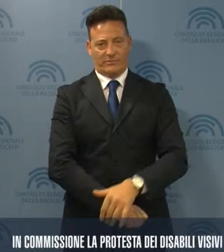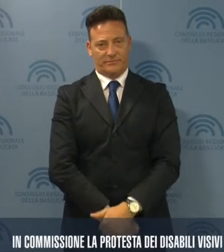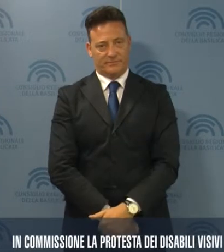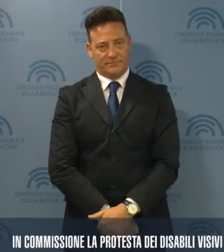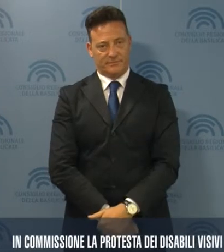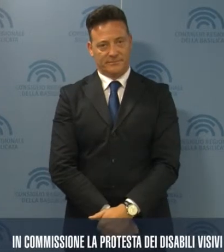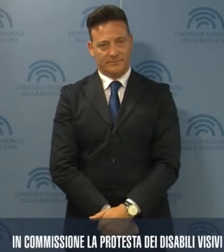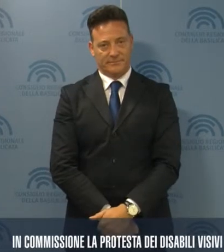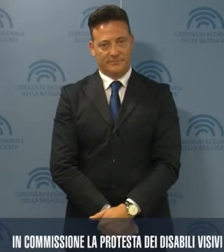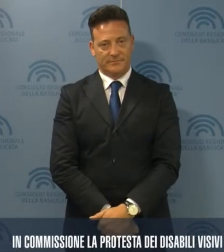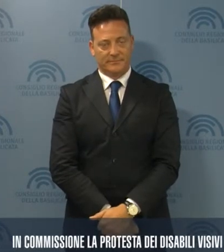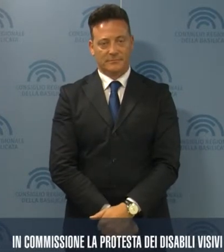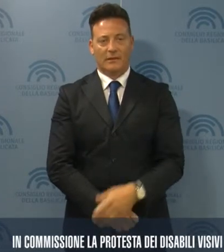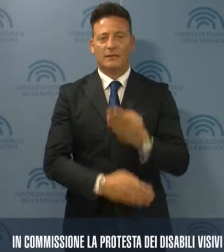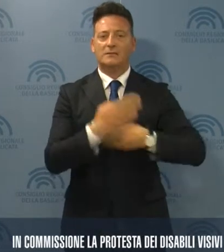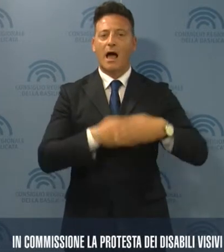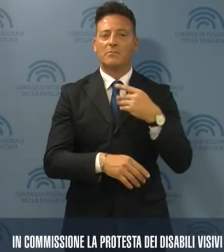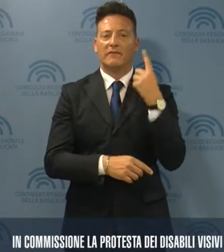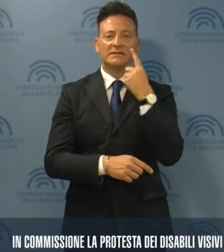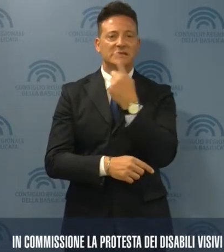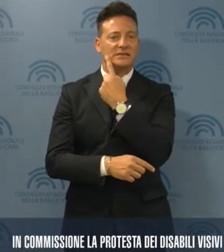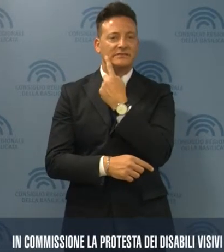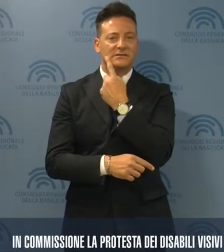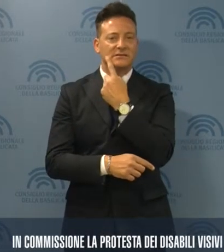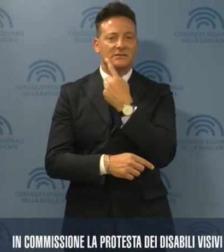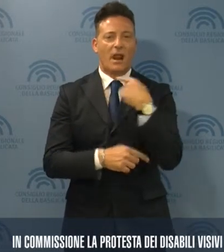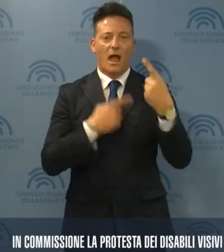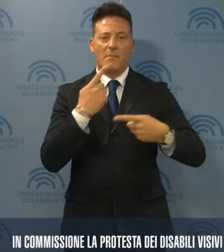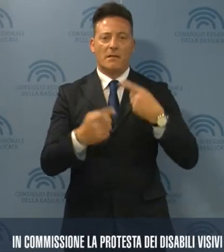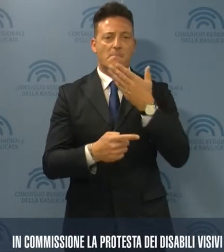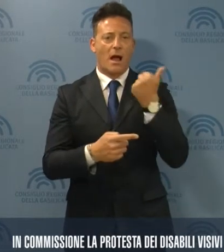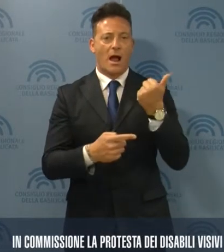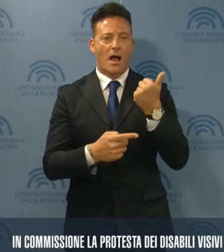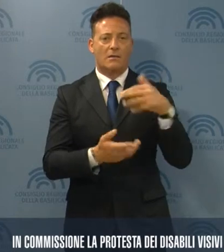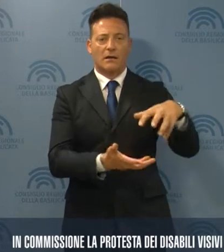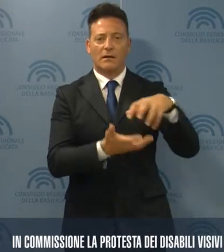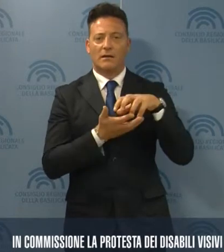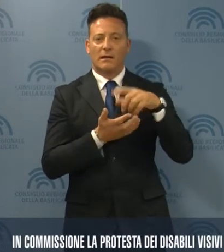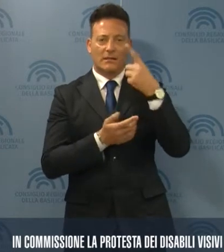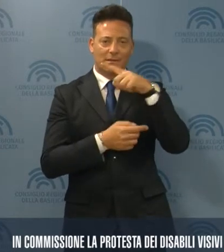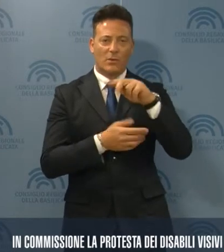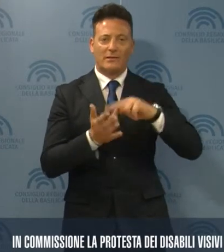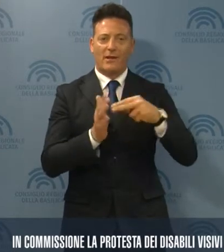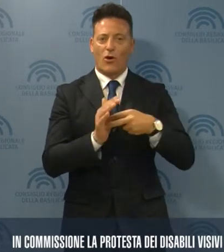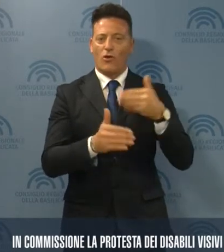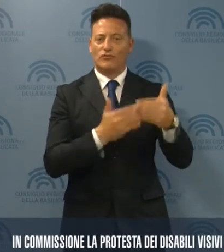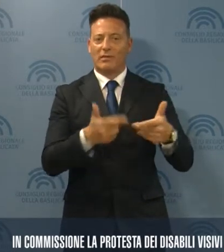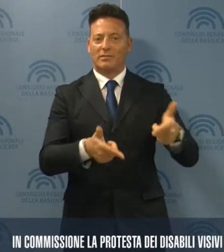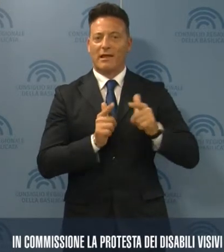I disabili visivi lamentano la mancata fornitura degli ausili che contribuiscono a semplificare la